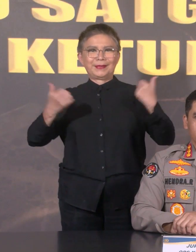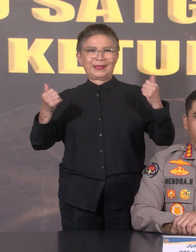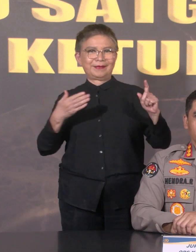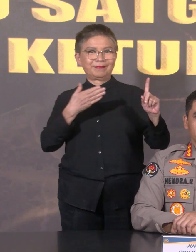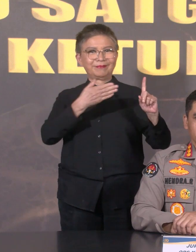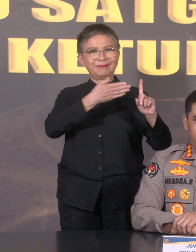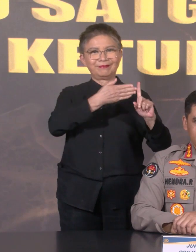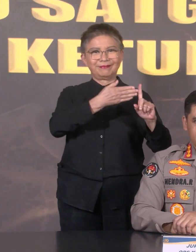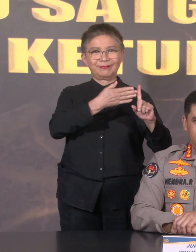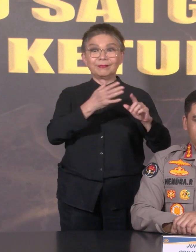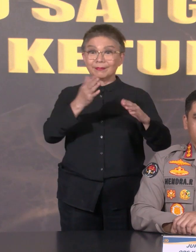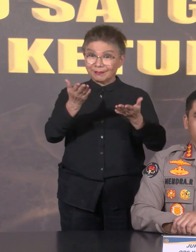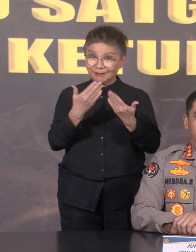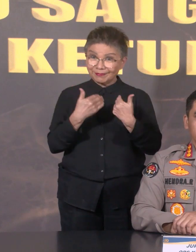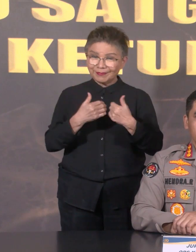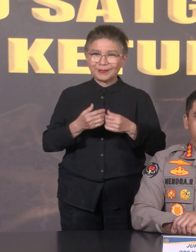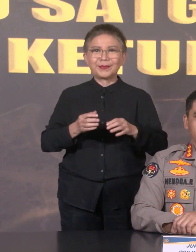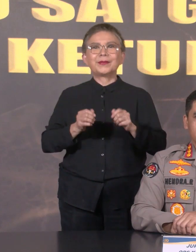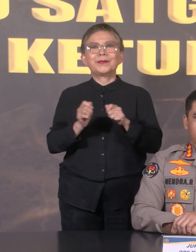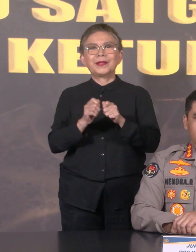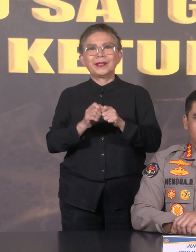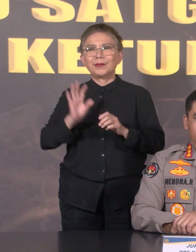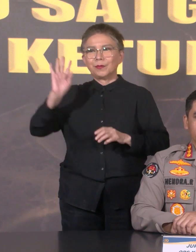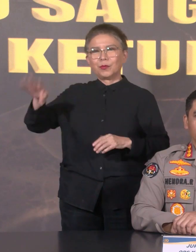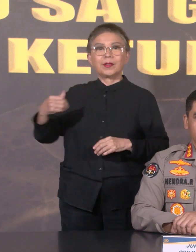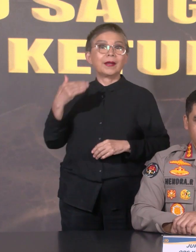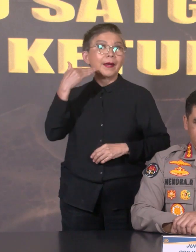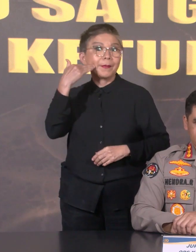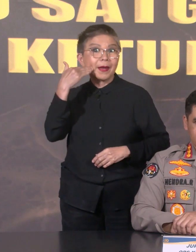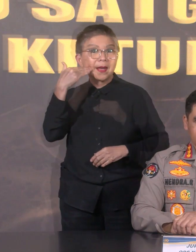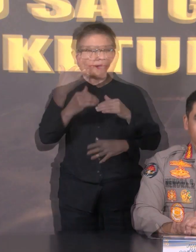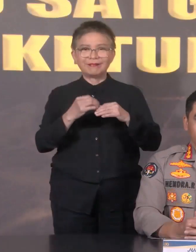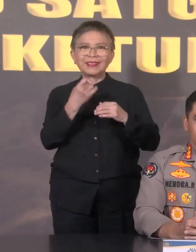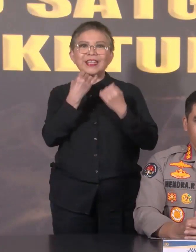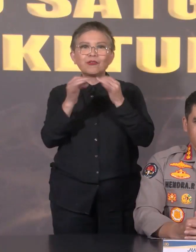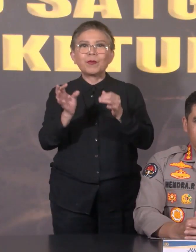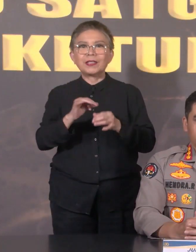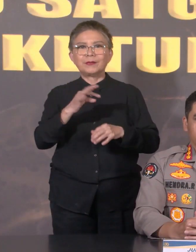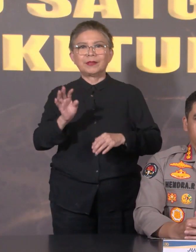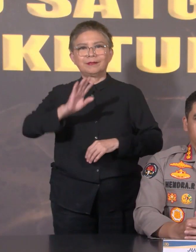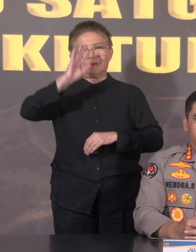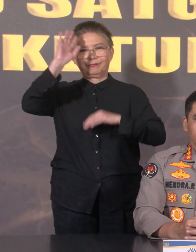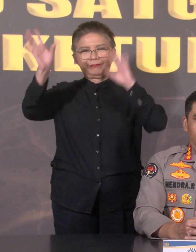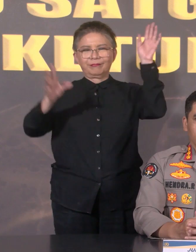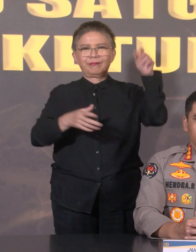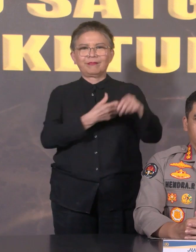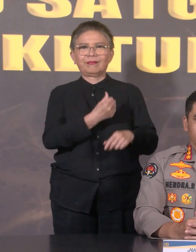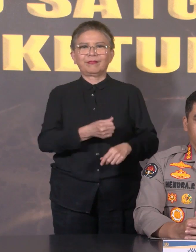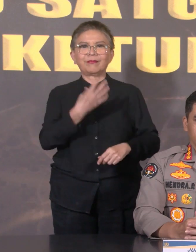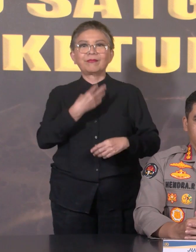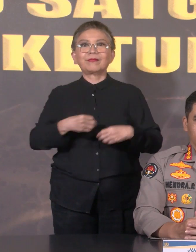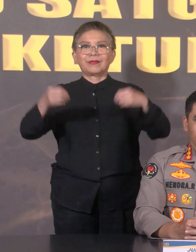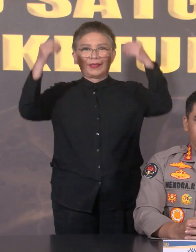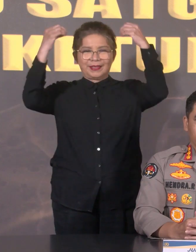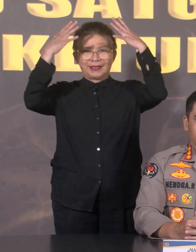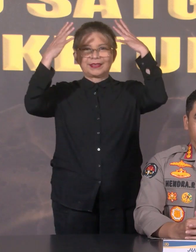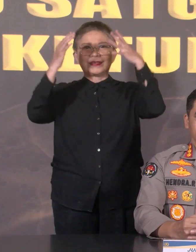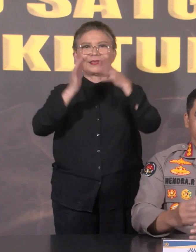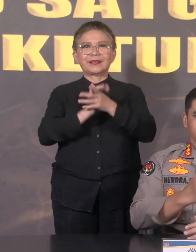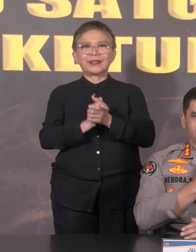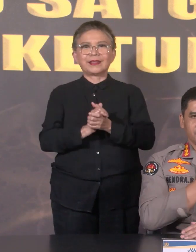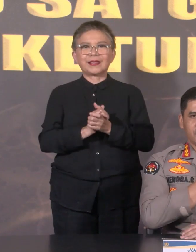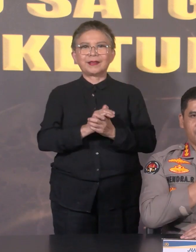Sampai tujuan Mari kita wujudkan mudik aman Mudik berkesan Wassalamualaikum warahmatullahi